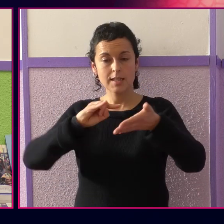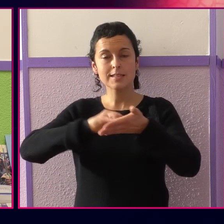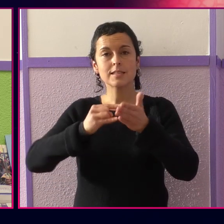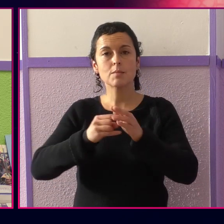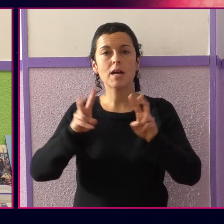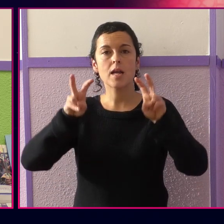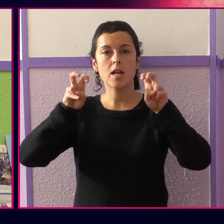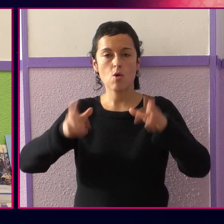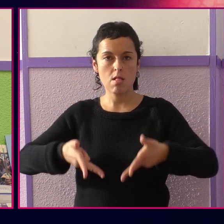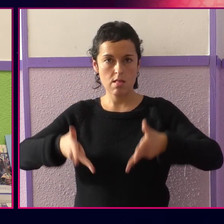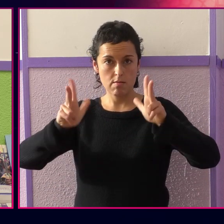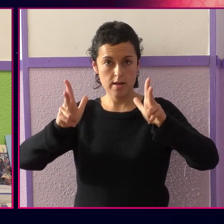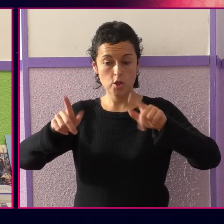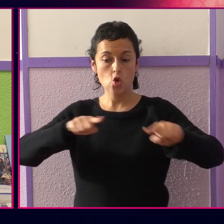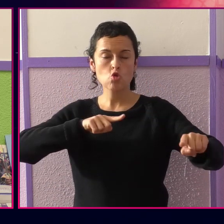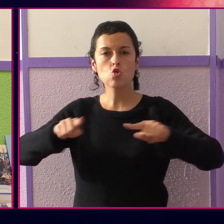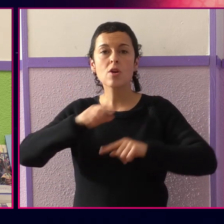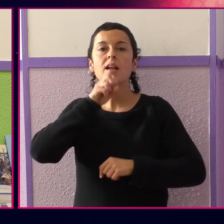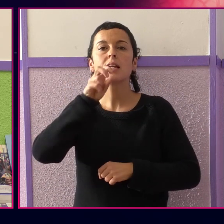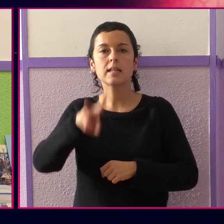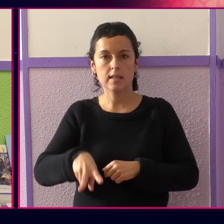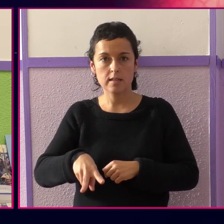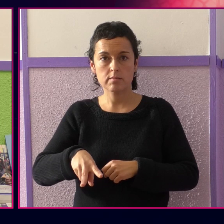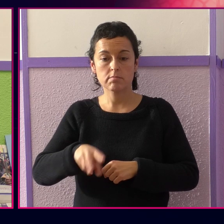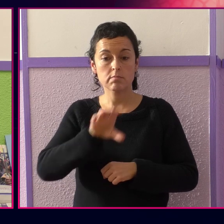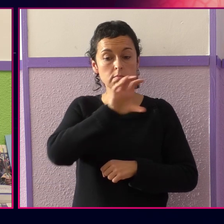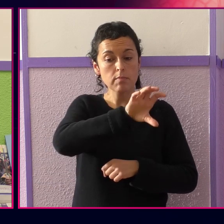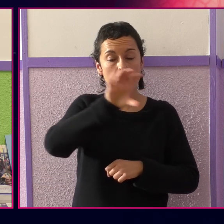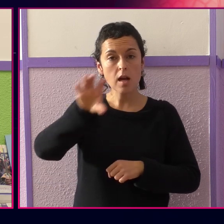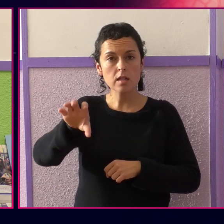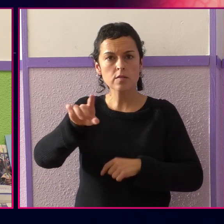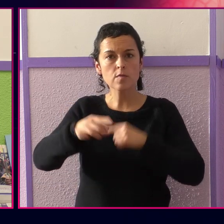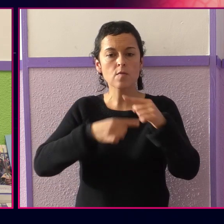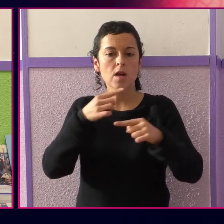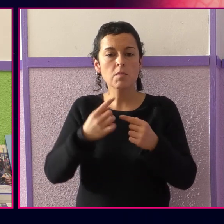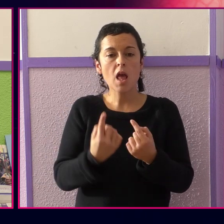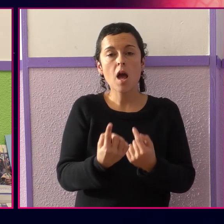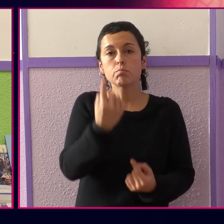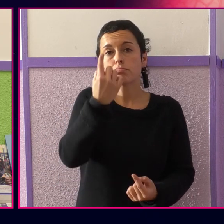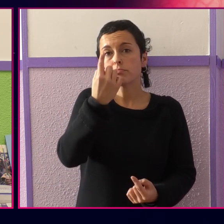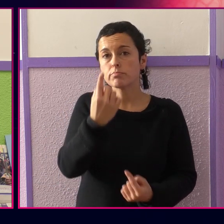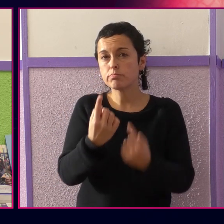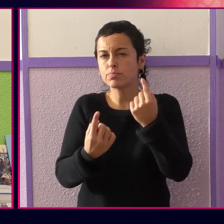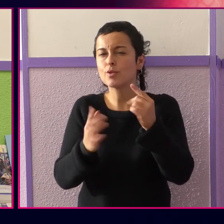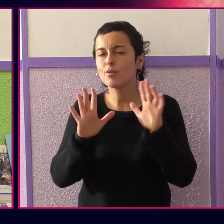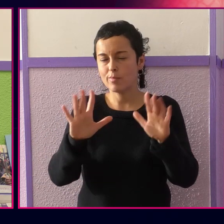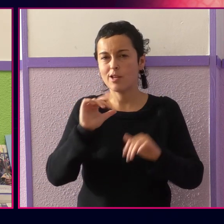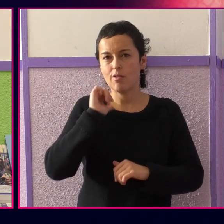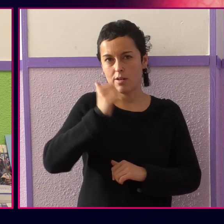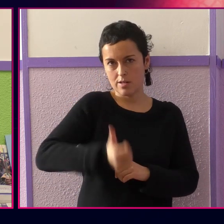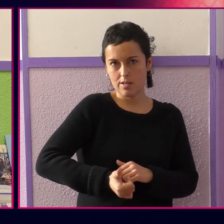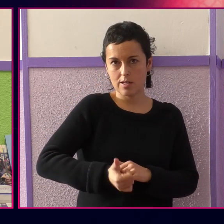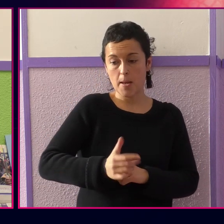erremuan, herrialde bakoitzeko familia gutxi batxuen oligarkia argalbaten, baina